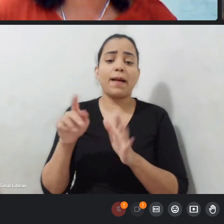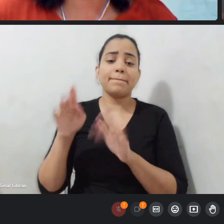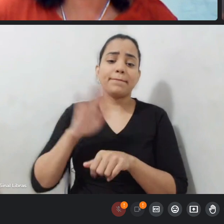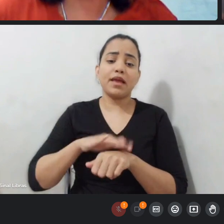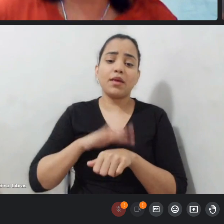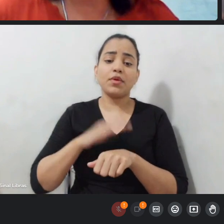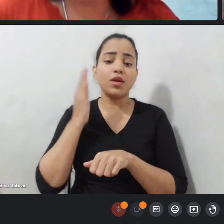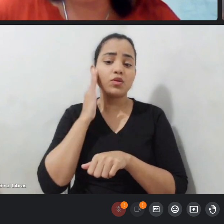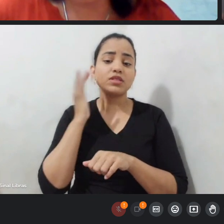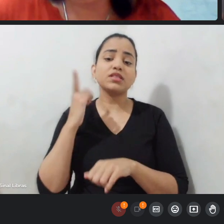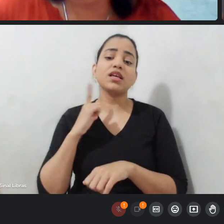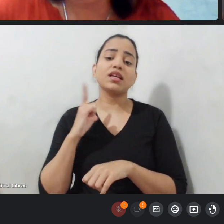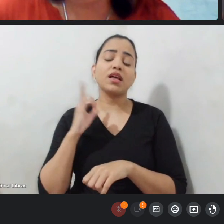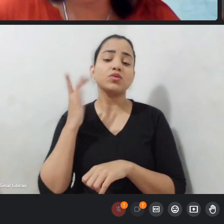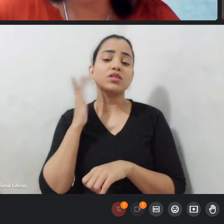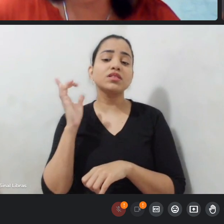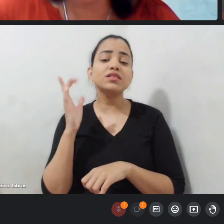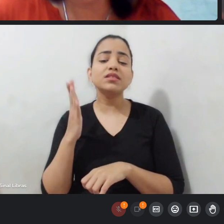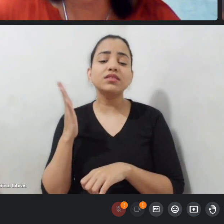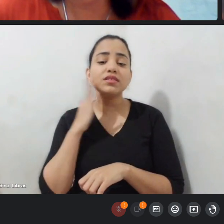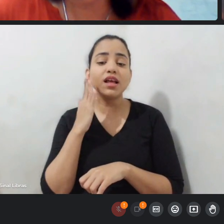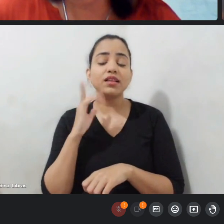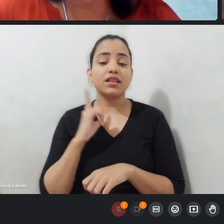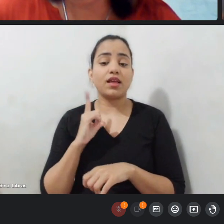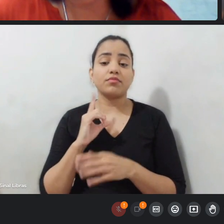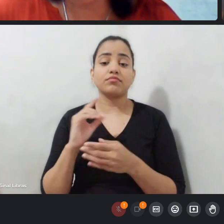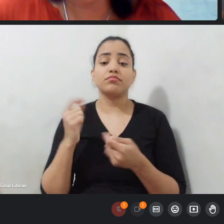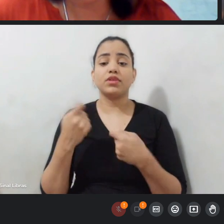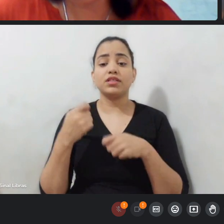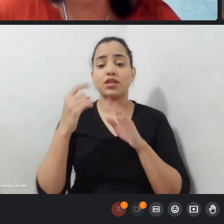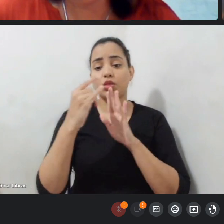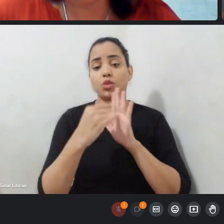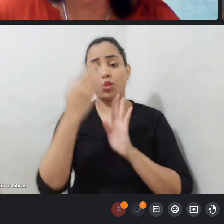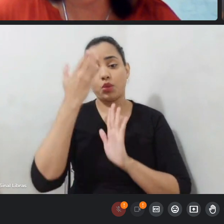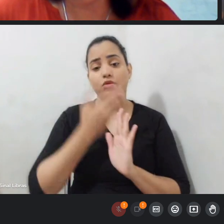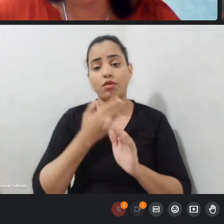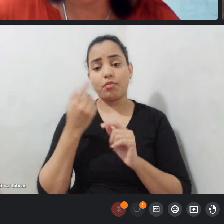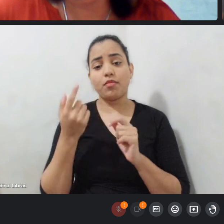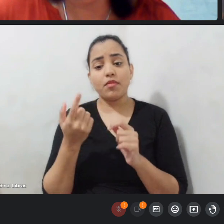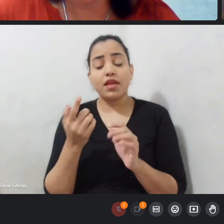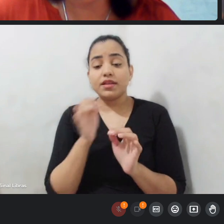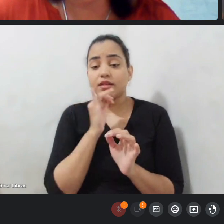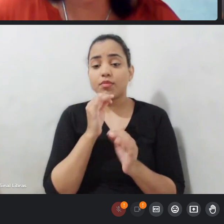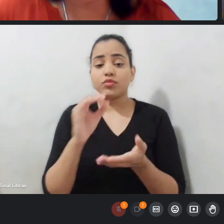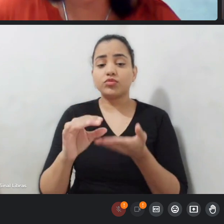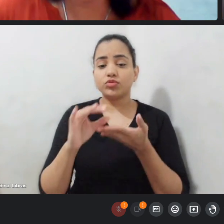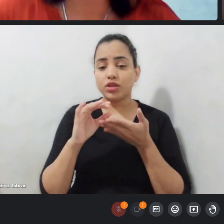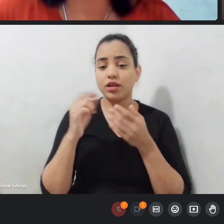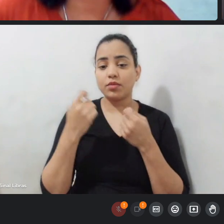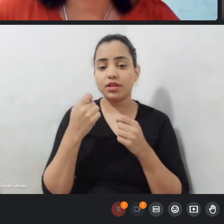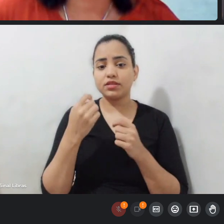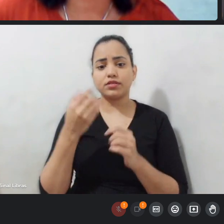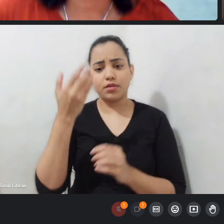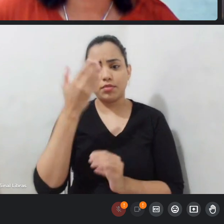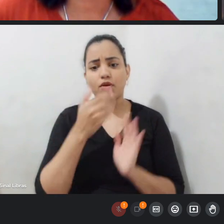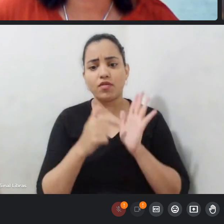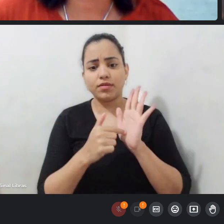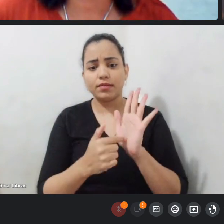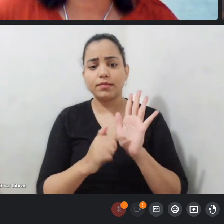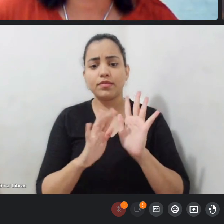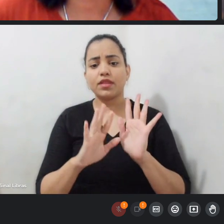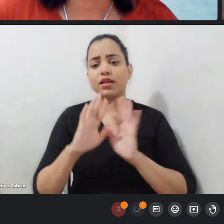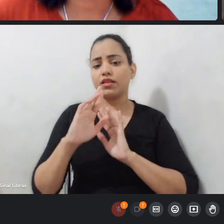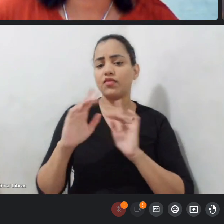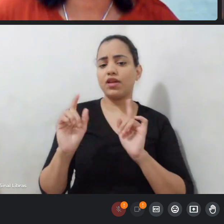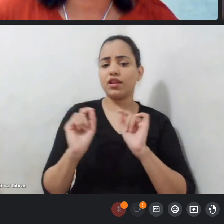pela lei Paulo Gustavo a gente vai ter que prestar contas para o governo do estado mas isso é diferente de ser transparente para a nossa gestão para manter o futuro